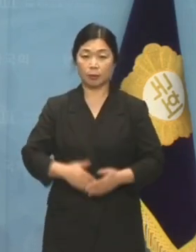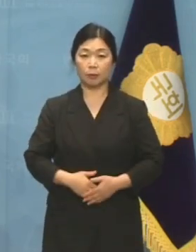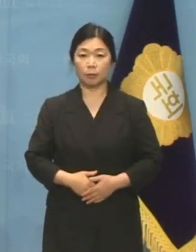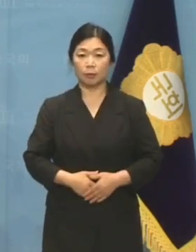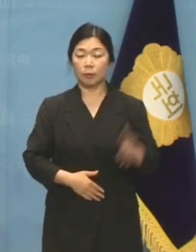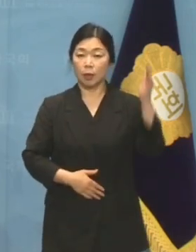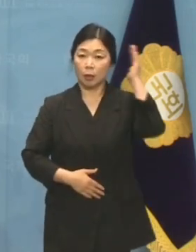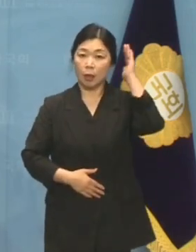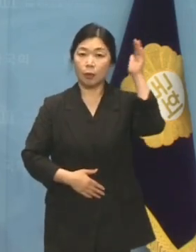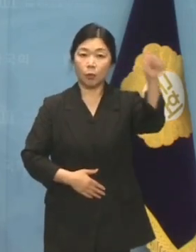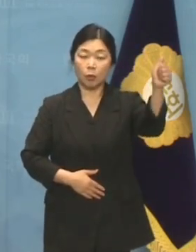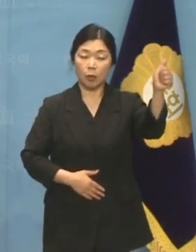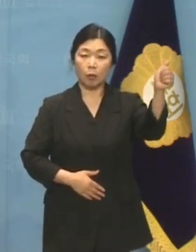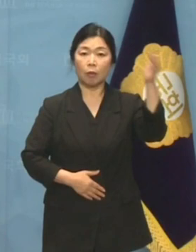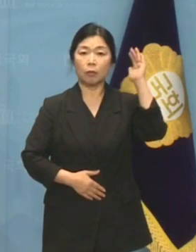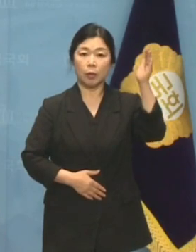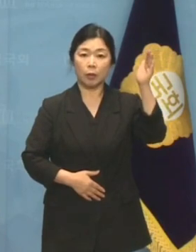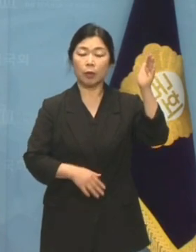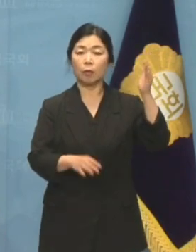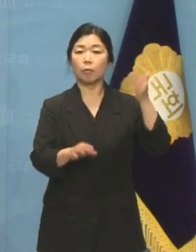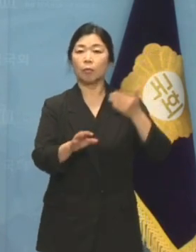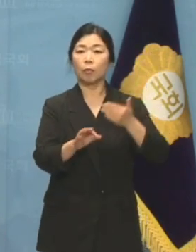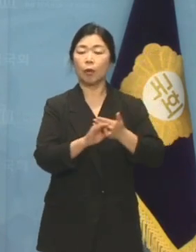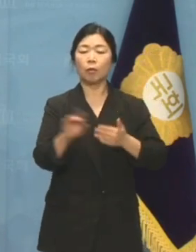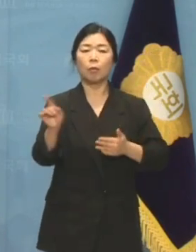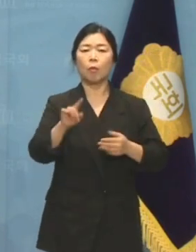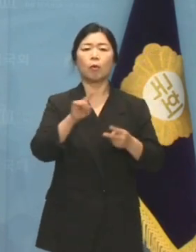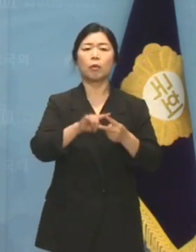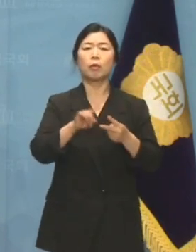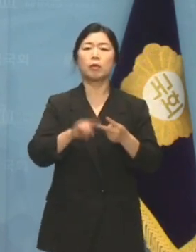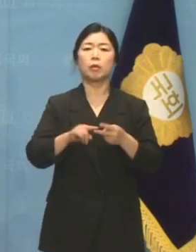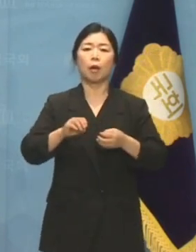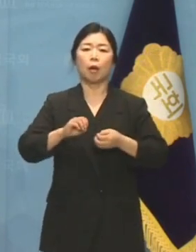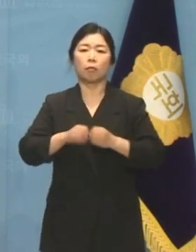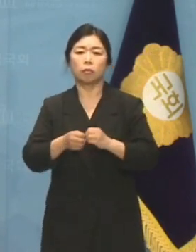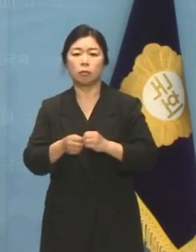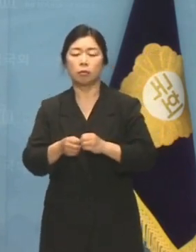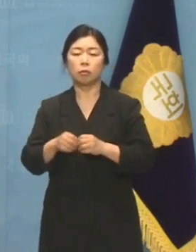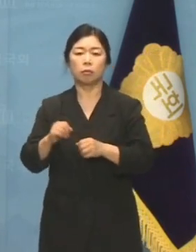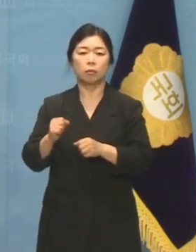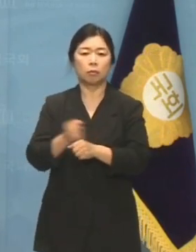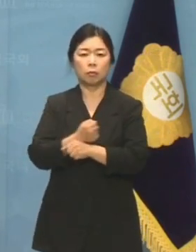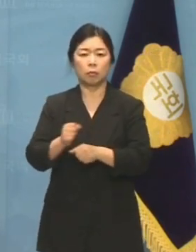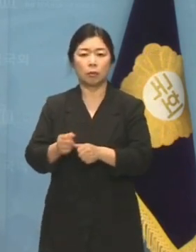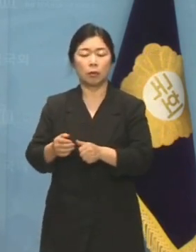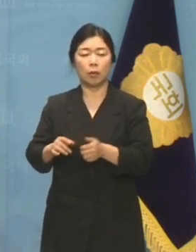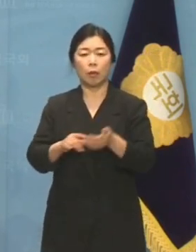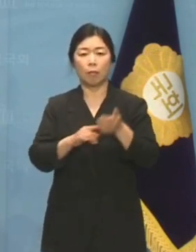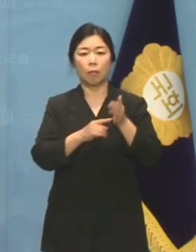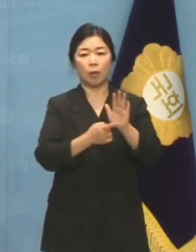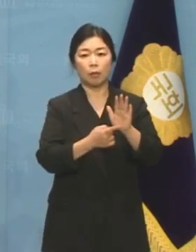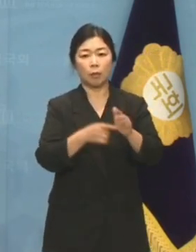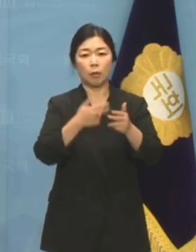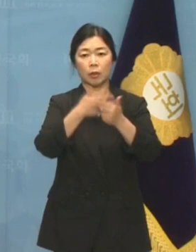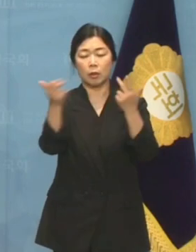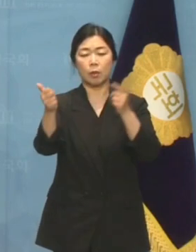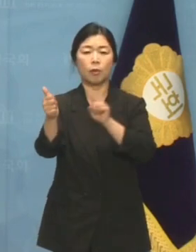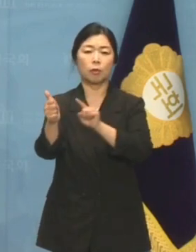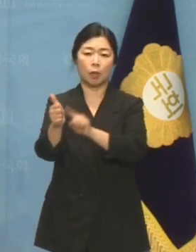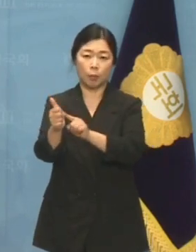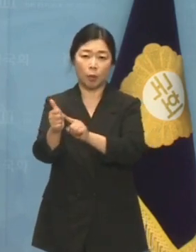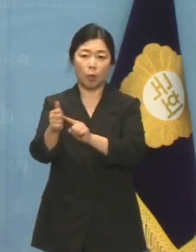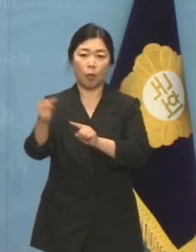대통령의 발언이면 무엇이든 왜곡하려는 이재명 대표와 민주당의